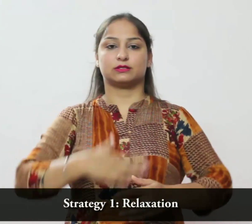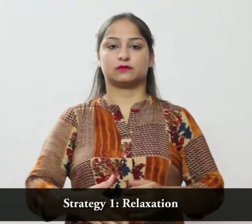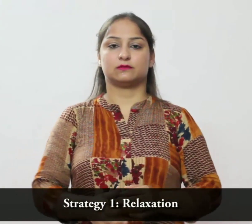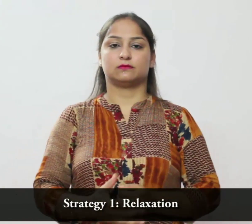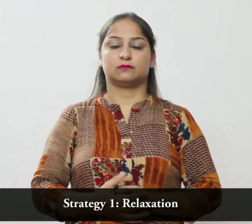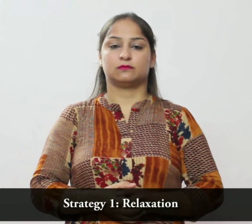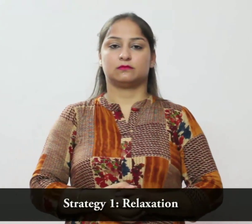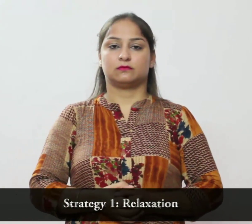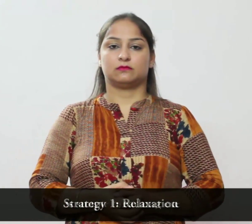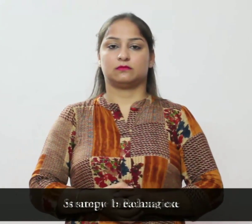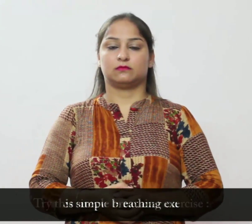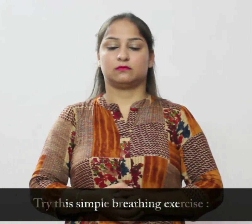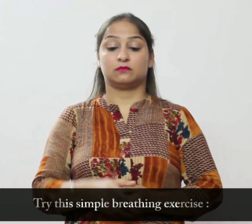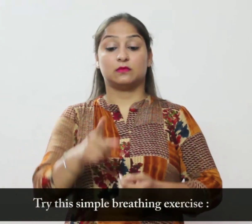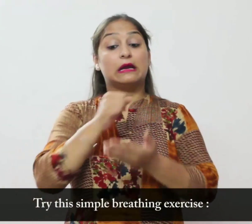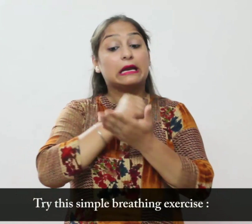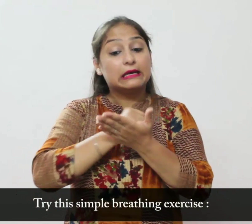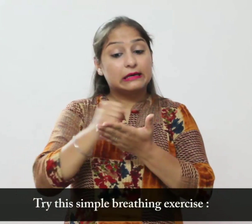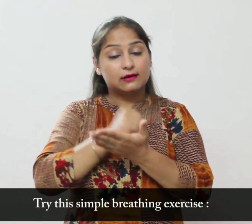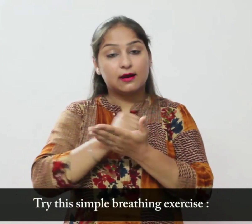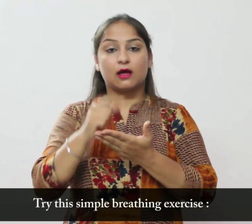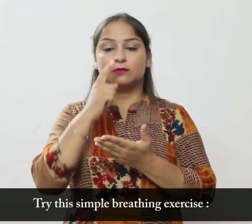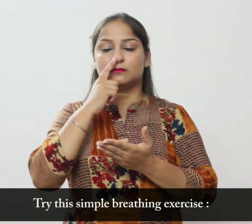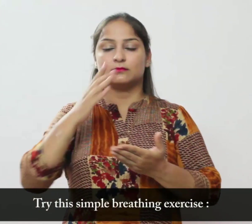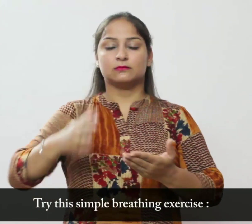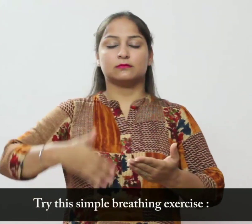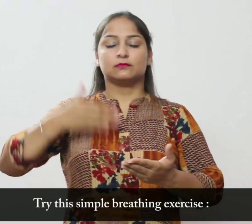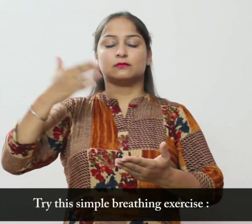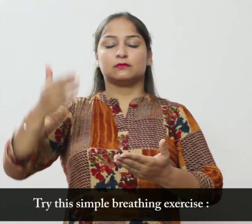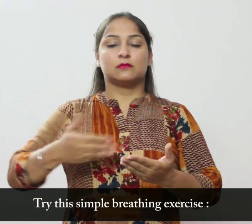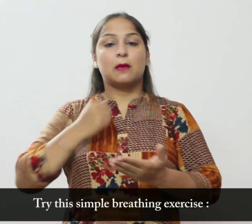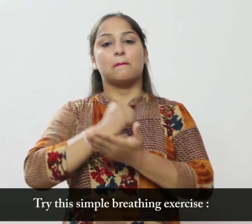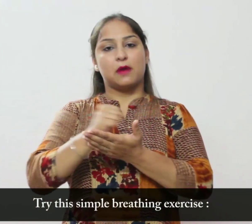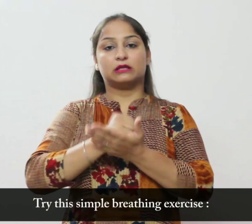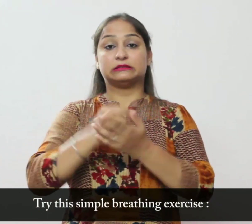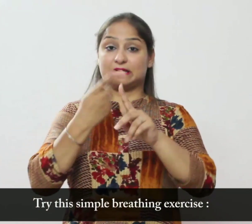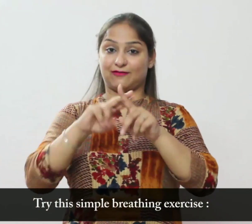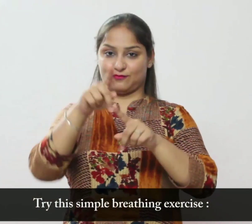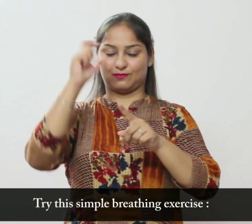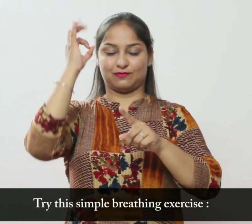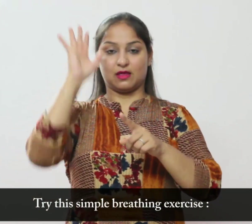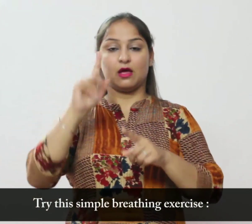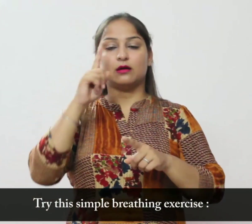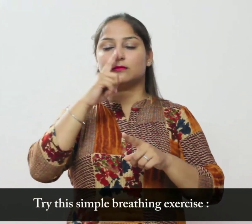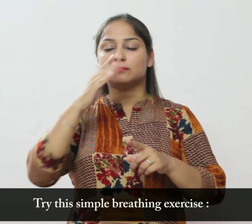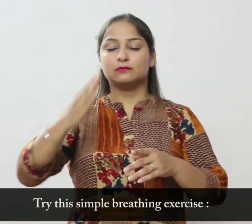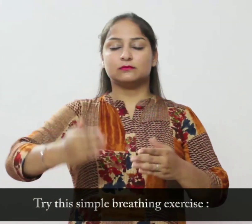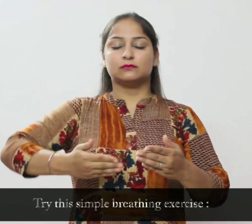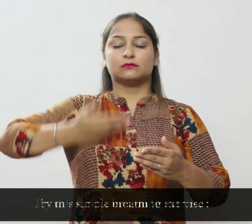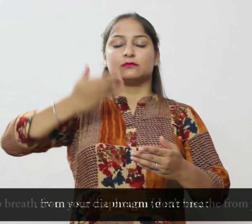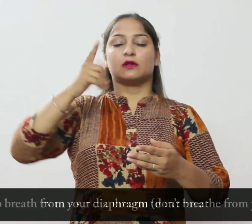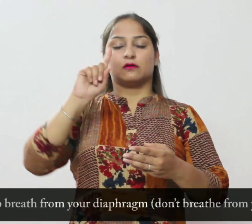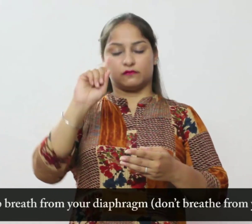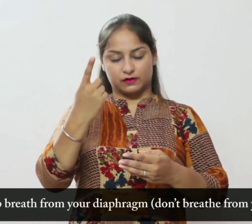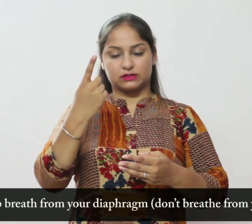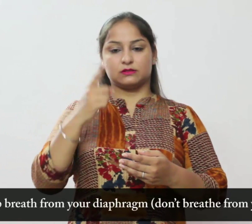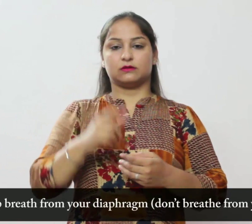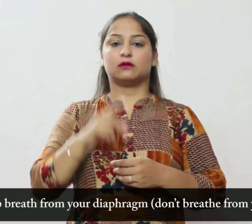करने में आपकी मदद कर सकता है रणनीती एक विश्राम सास लेने के